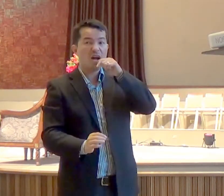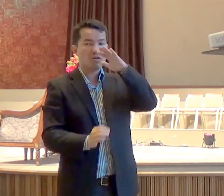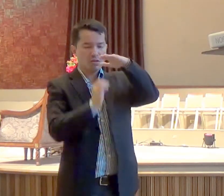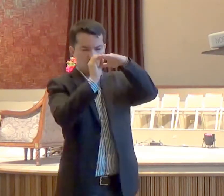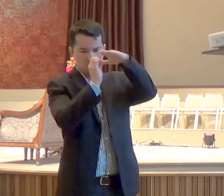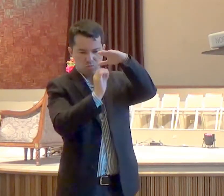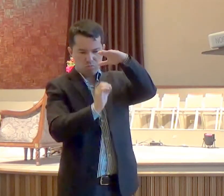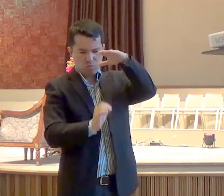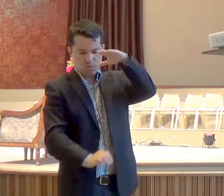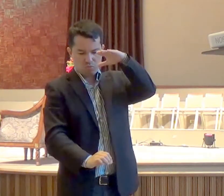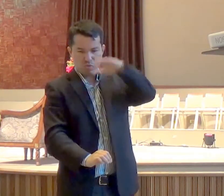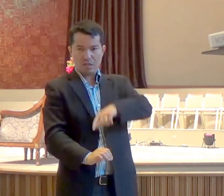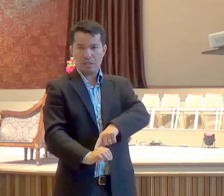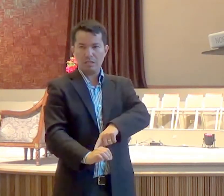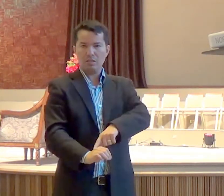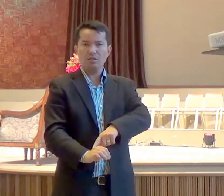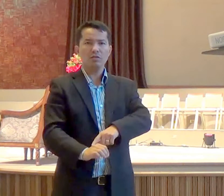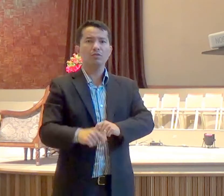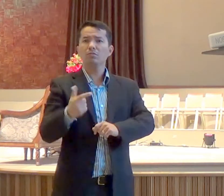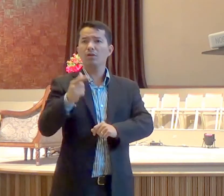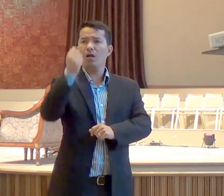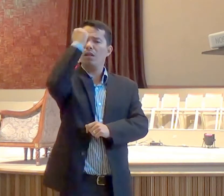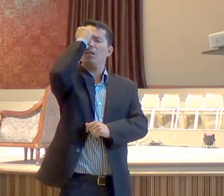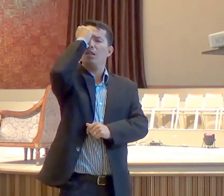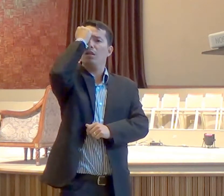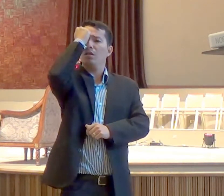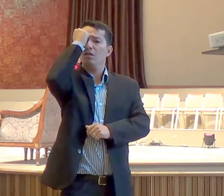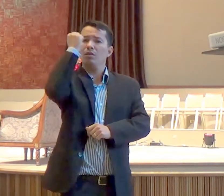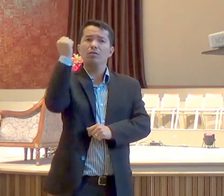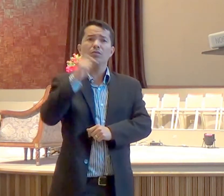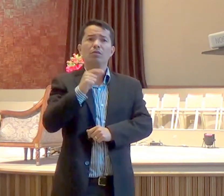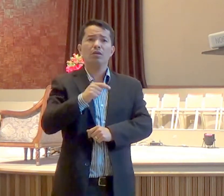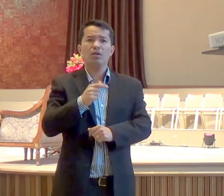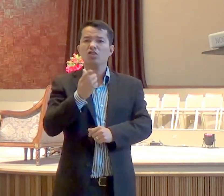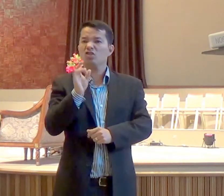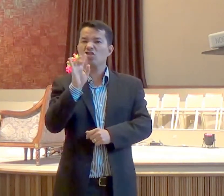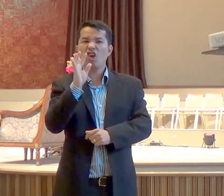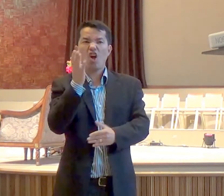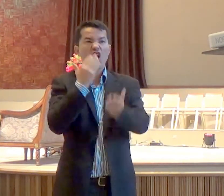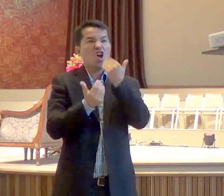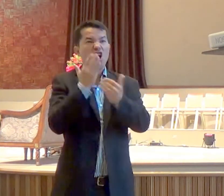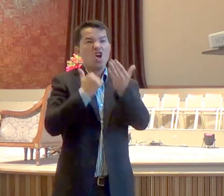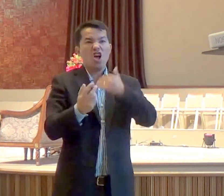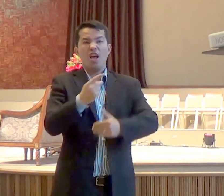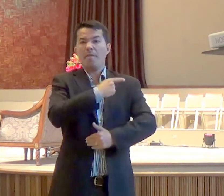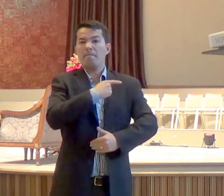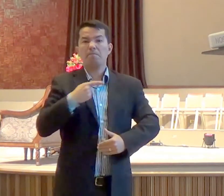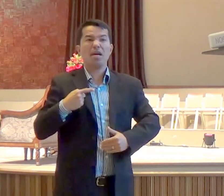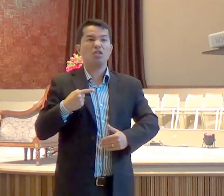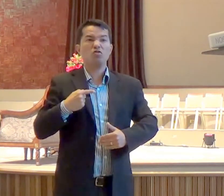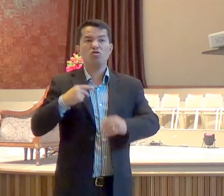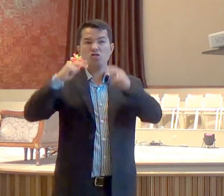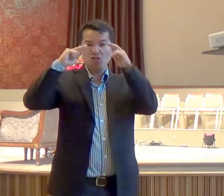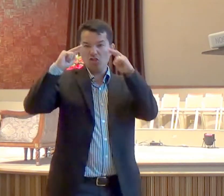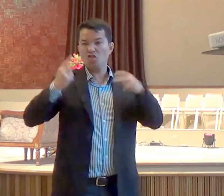banqueteando-se juntos, sem qualquer recato, pastores, que a si mesmo, se aposentam,